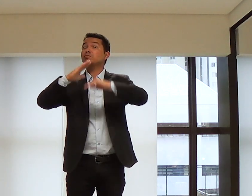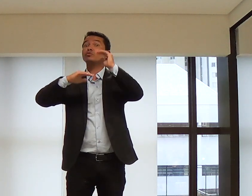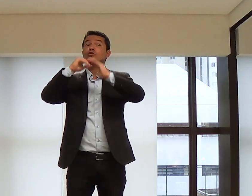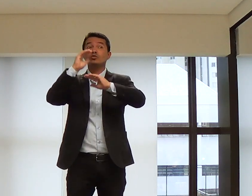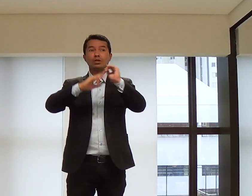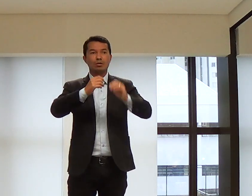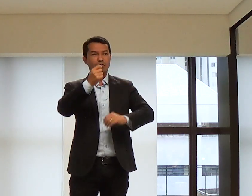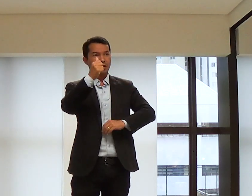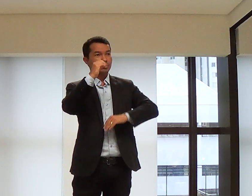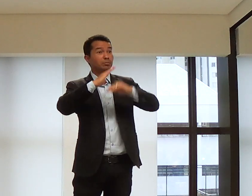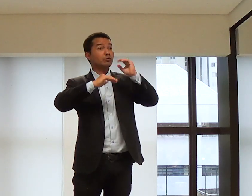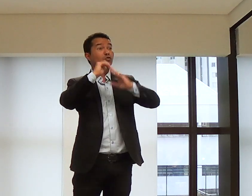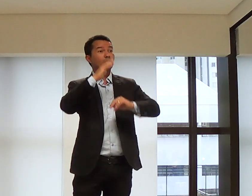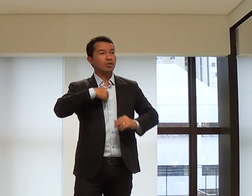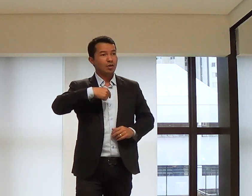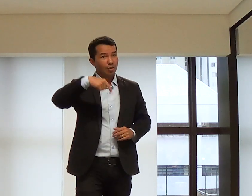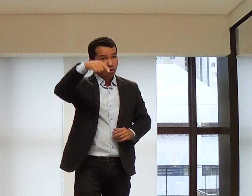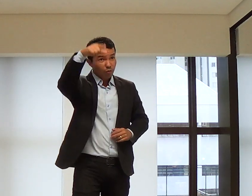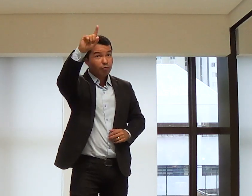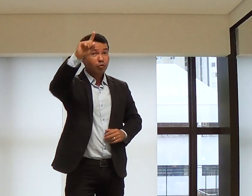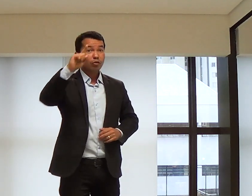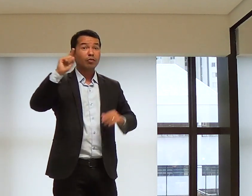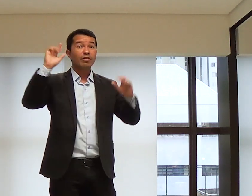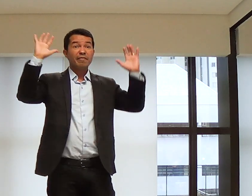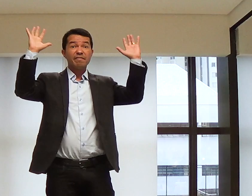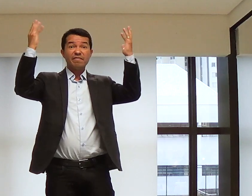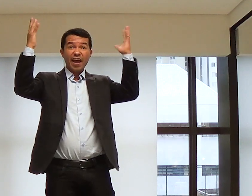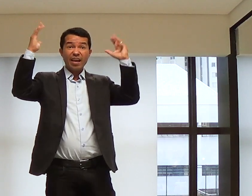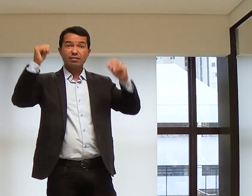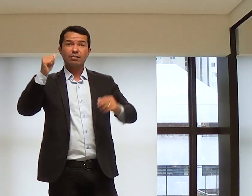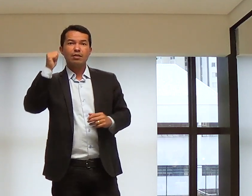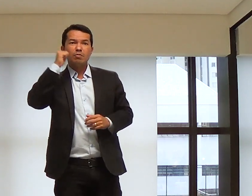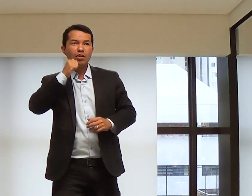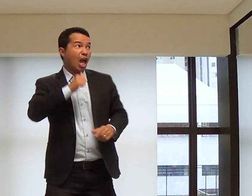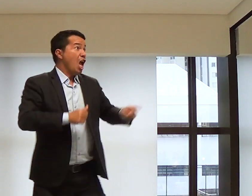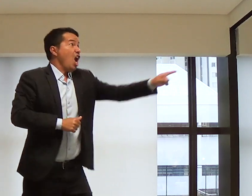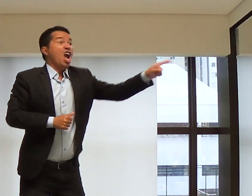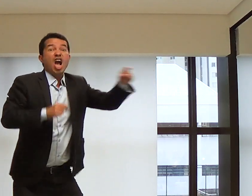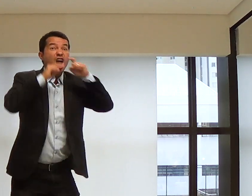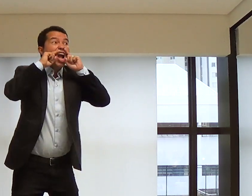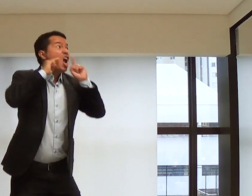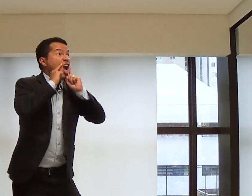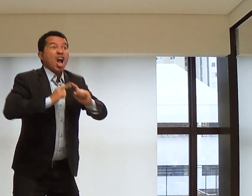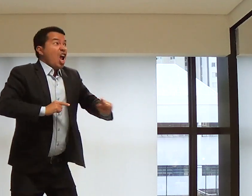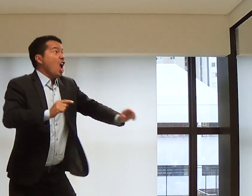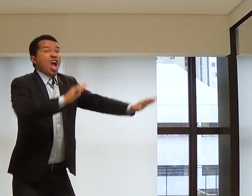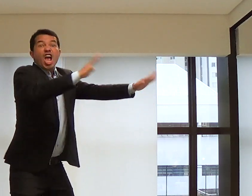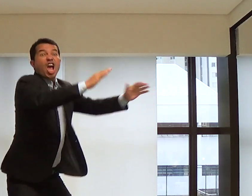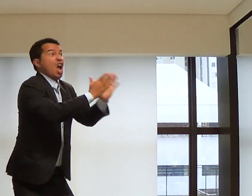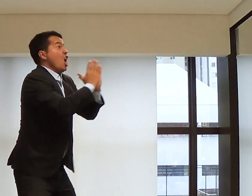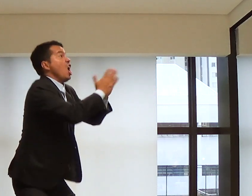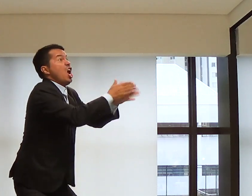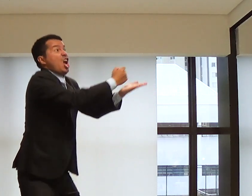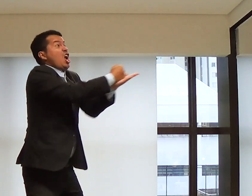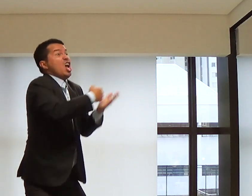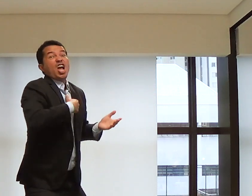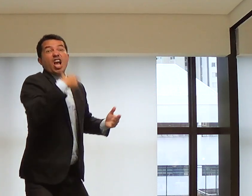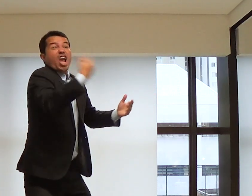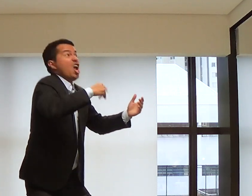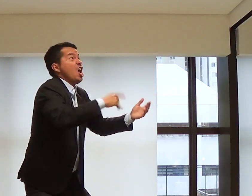óbito, óbito, era quase profissional. É, se eu ia em festa, às vezes eu ia porque eu ia dançar com doiduranga,